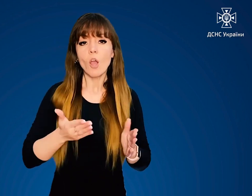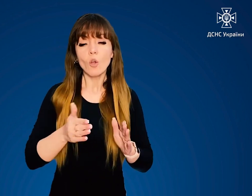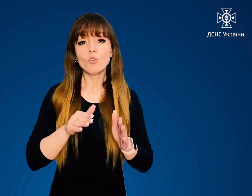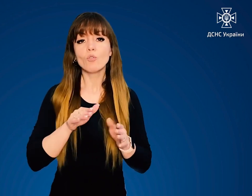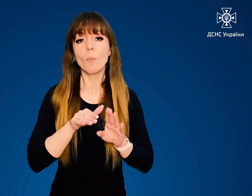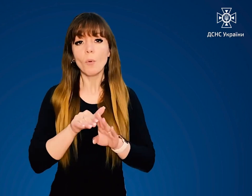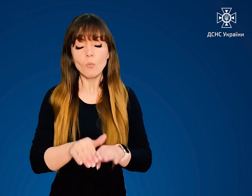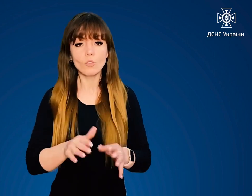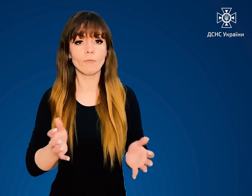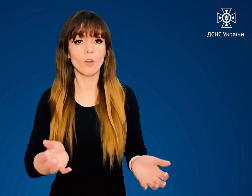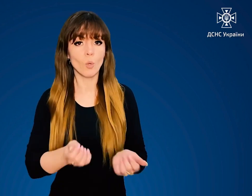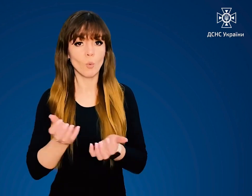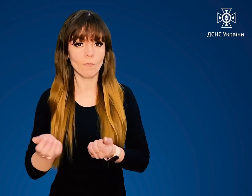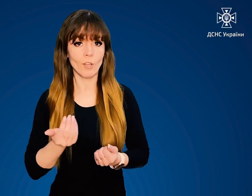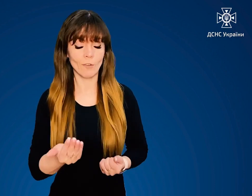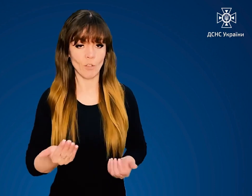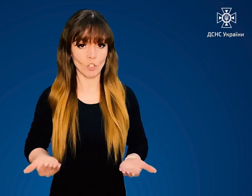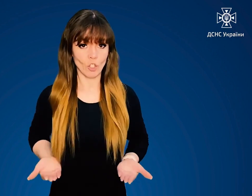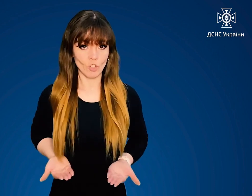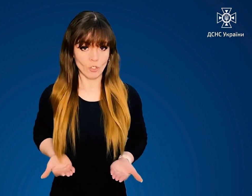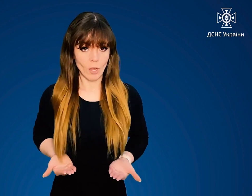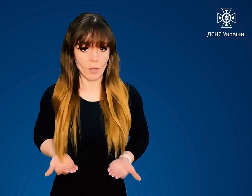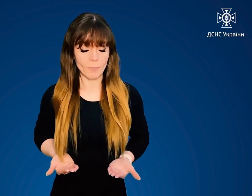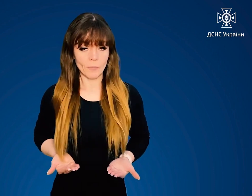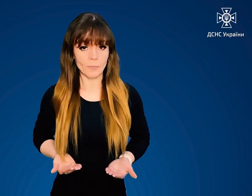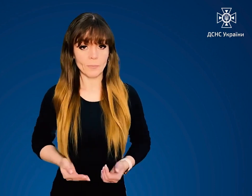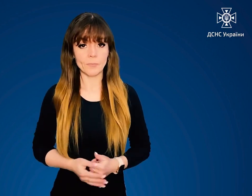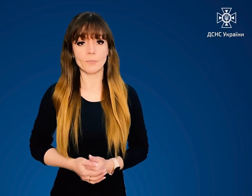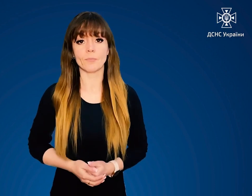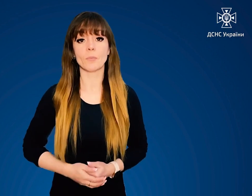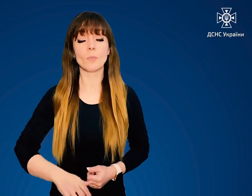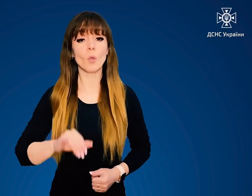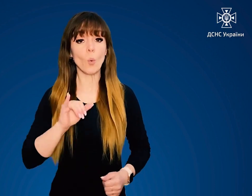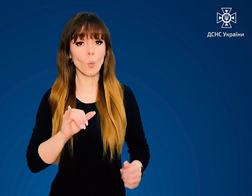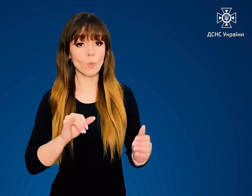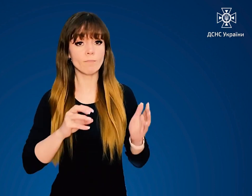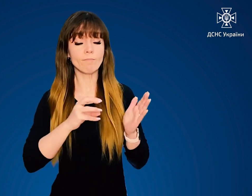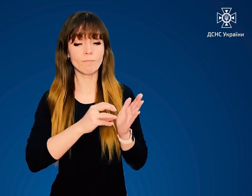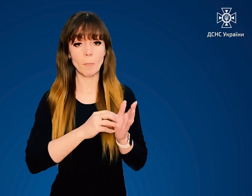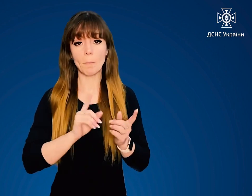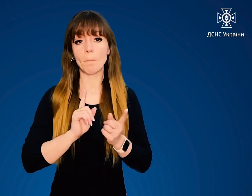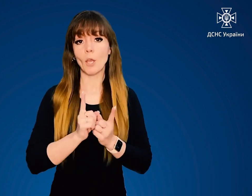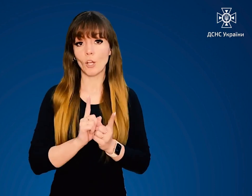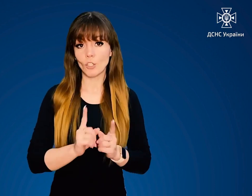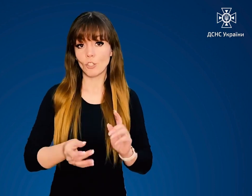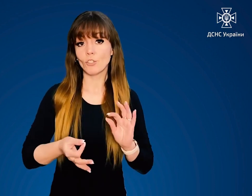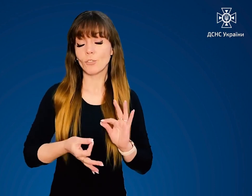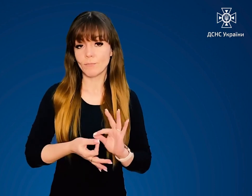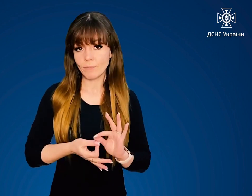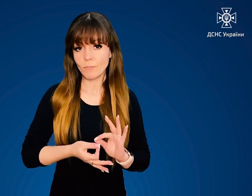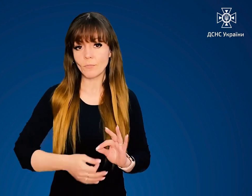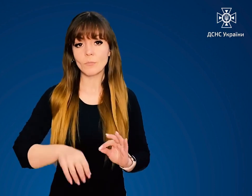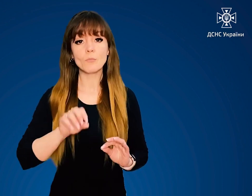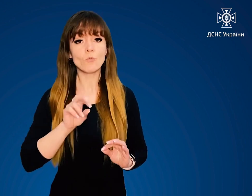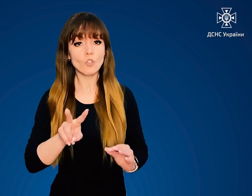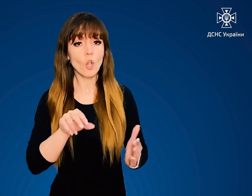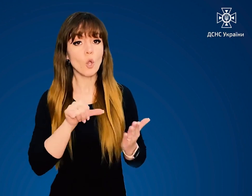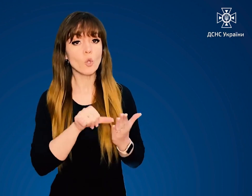які допоможуть врятувати життя. У застосунку перекладача жестової мови є